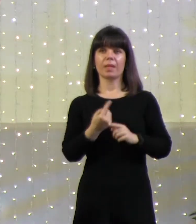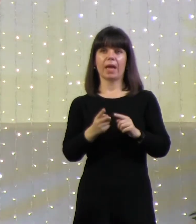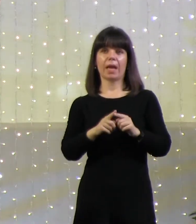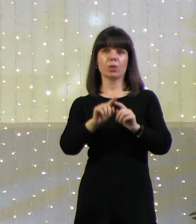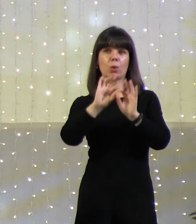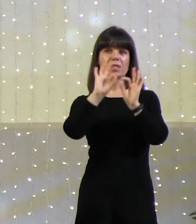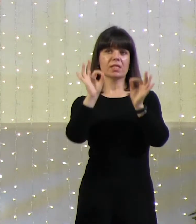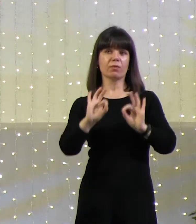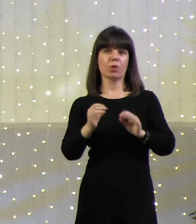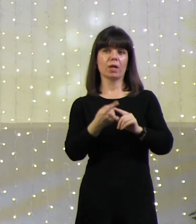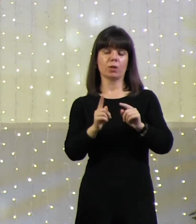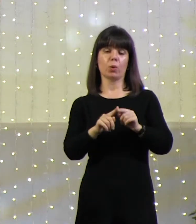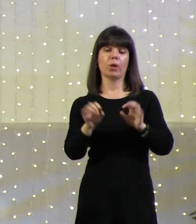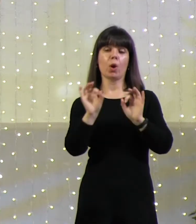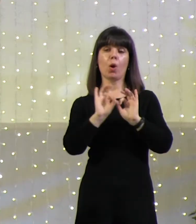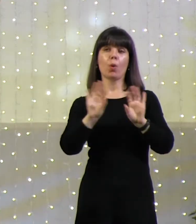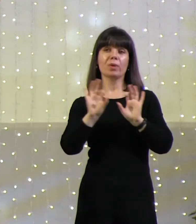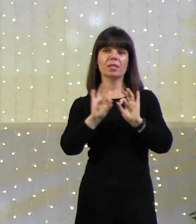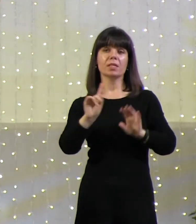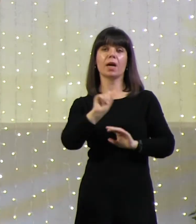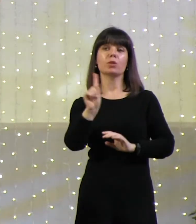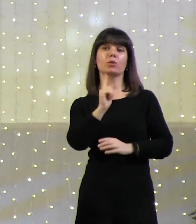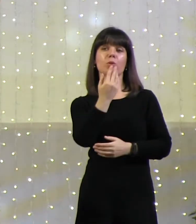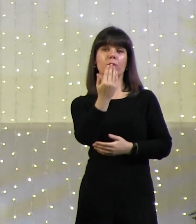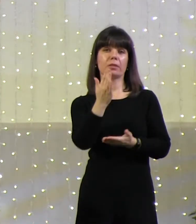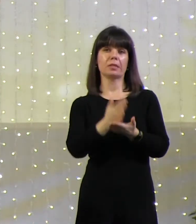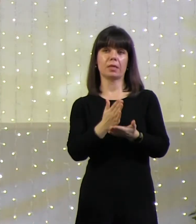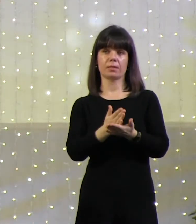объясняют, кто ты, кто ты такой.